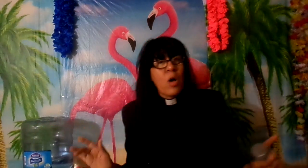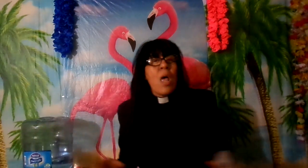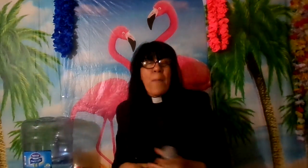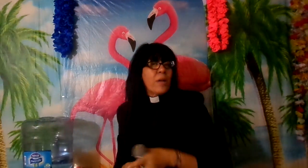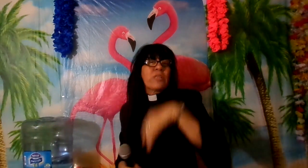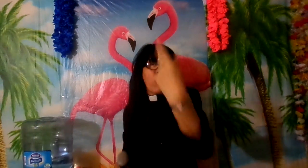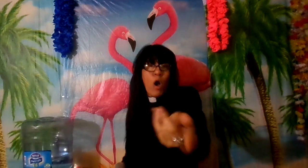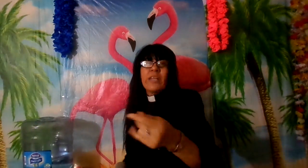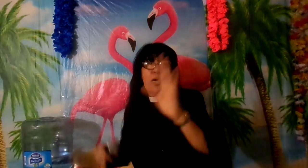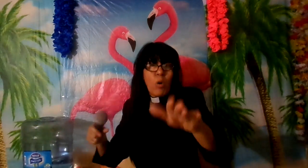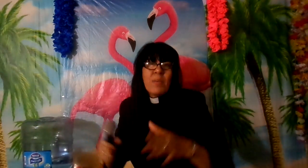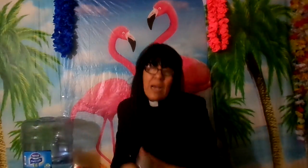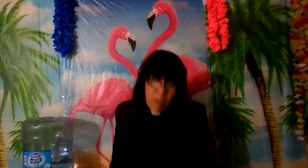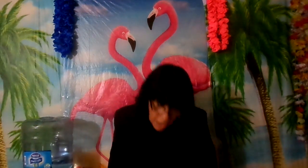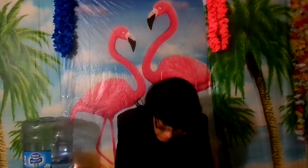pero te coge y te duerme y la congregación